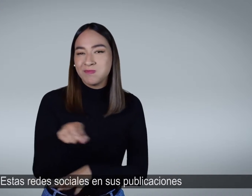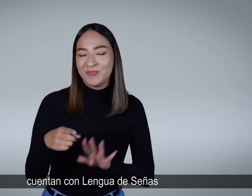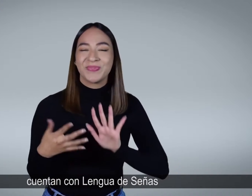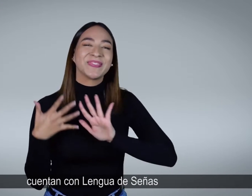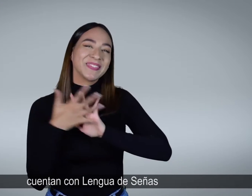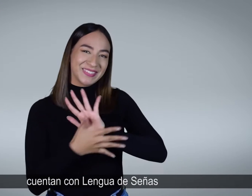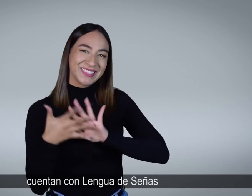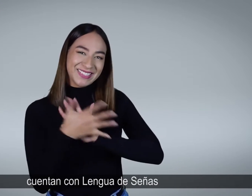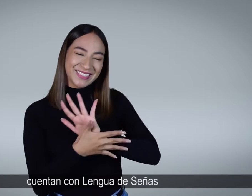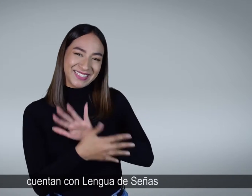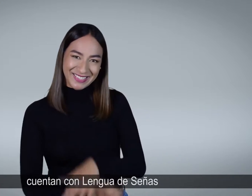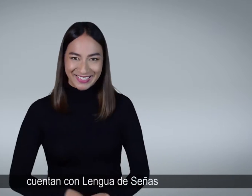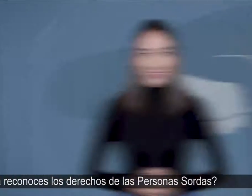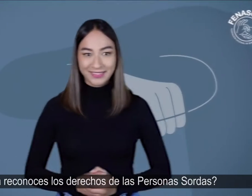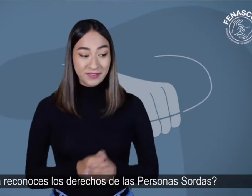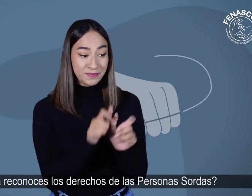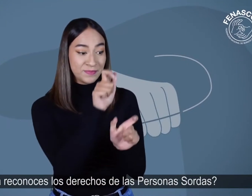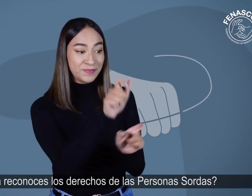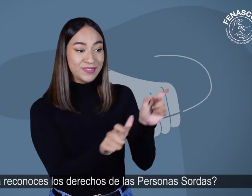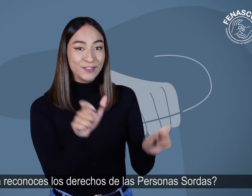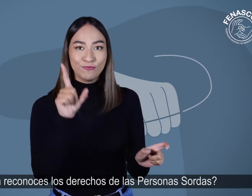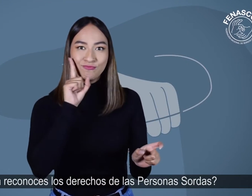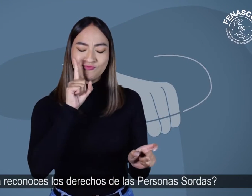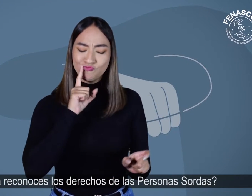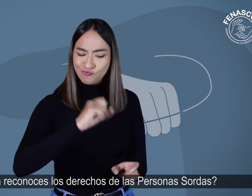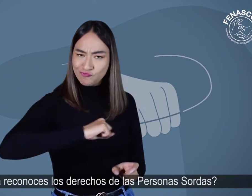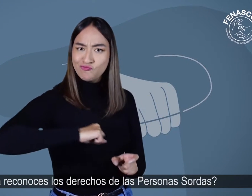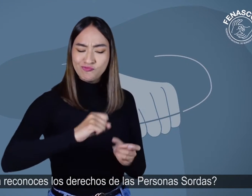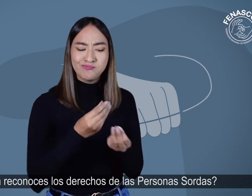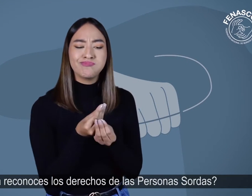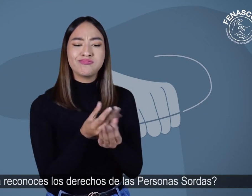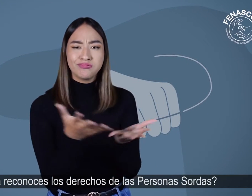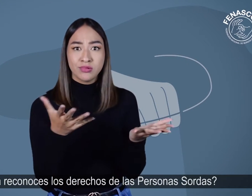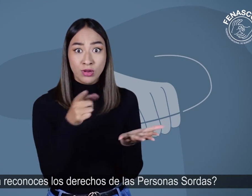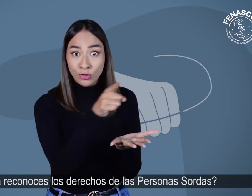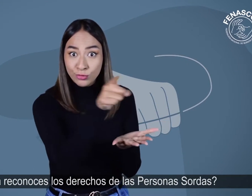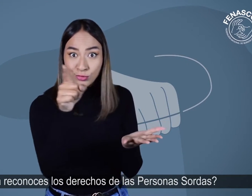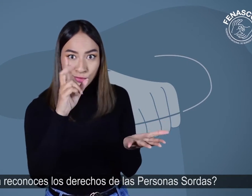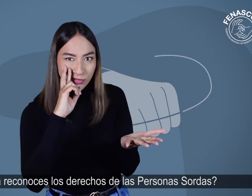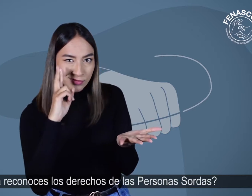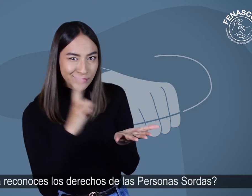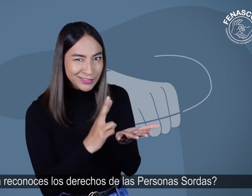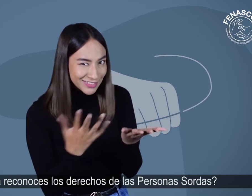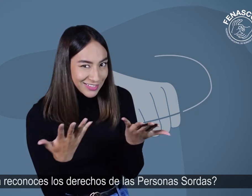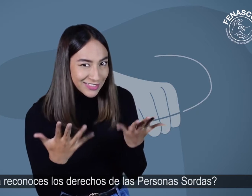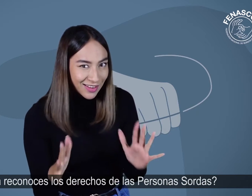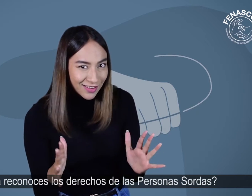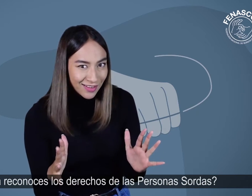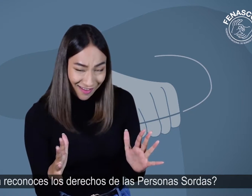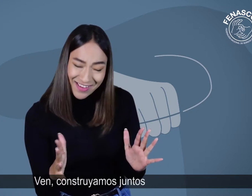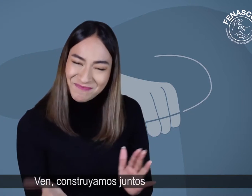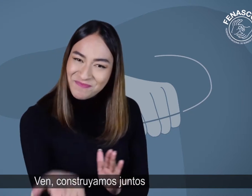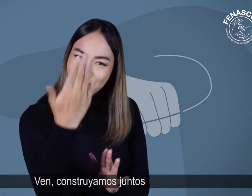cuentan con lengua de señas. ¿Y tú? ¿Ya reconoces los derechos de las personas sordas? Ven,